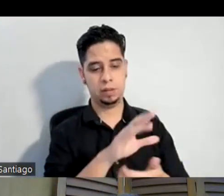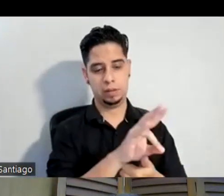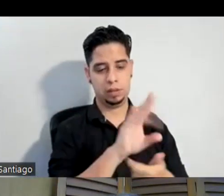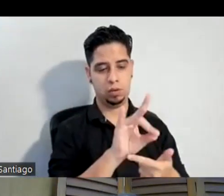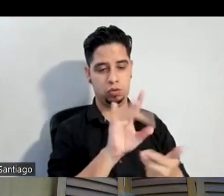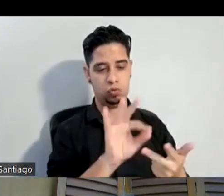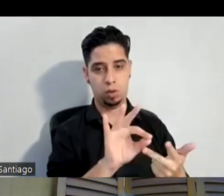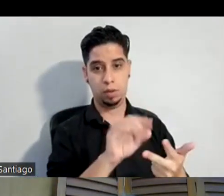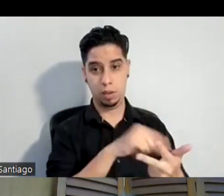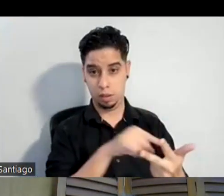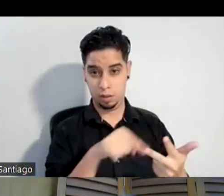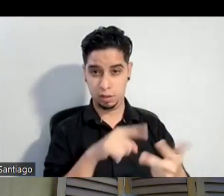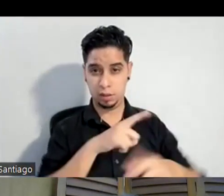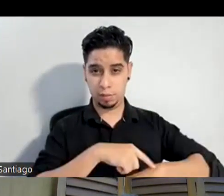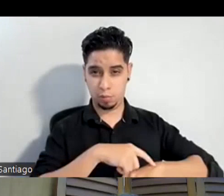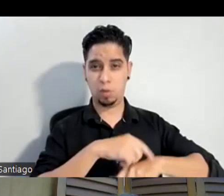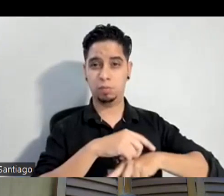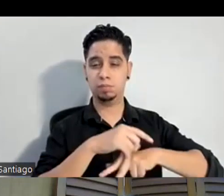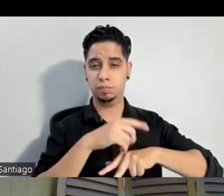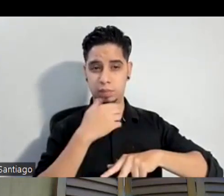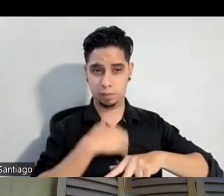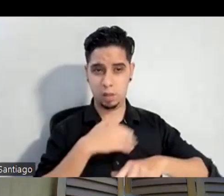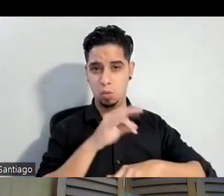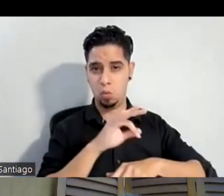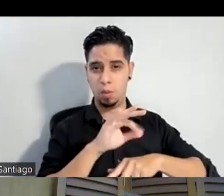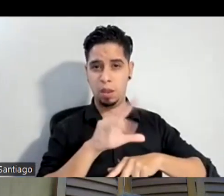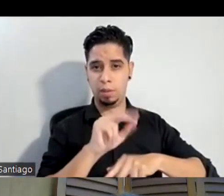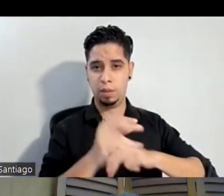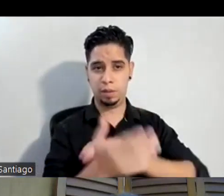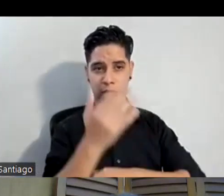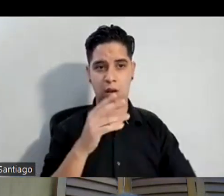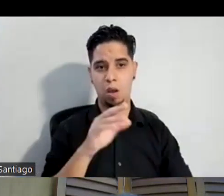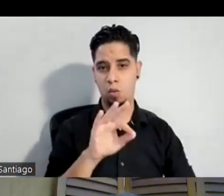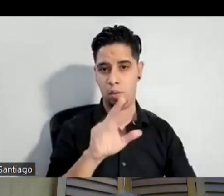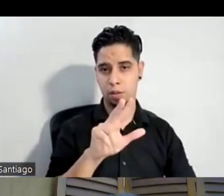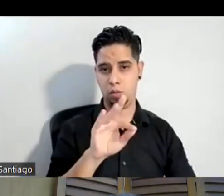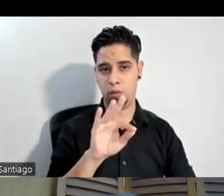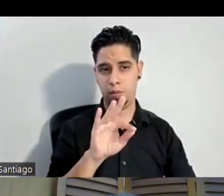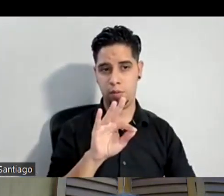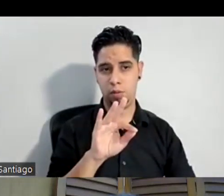diciembre 9 y media de la mañana tienen que llamar al 939 429